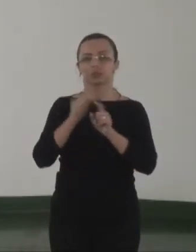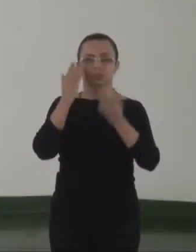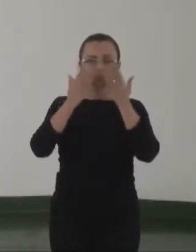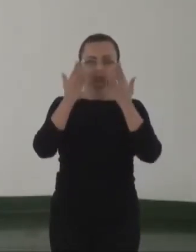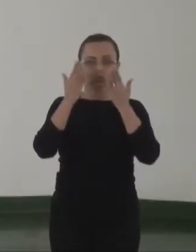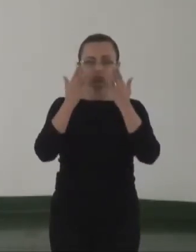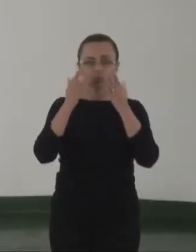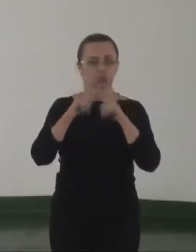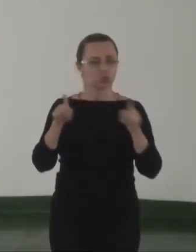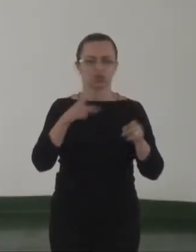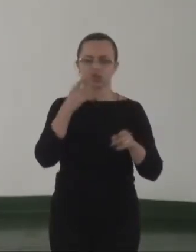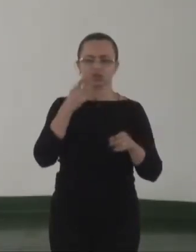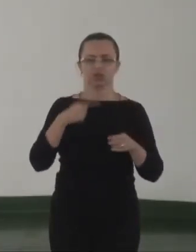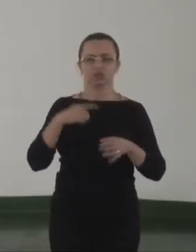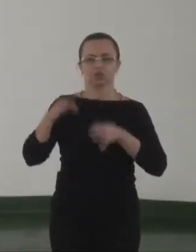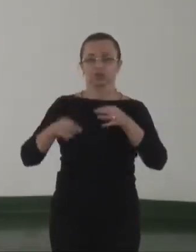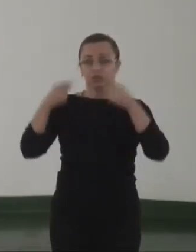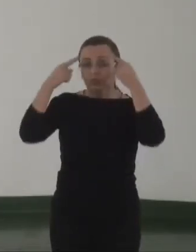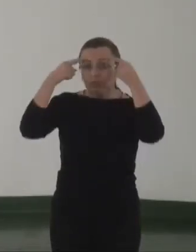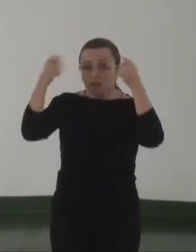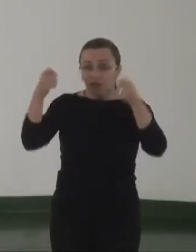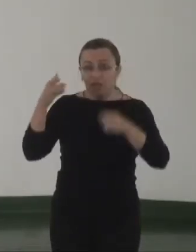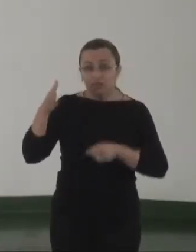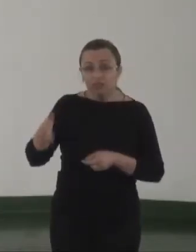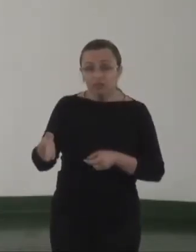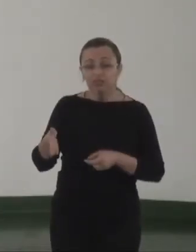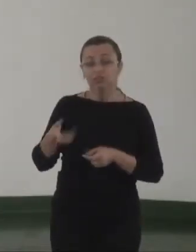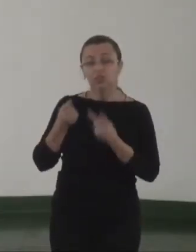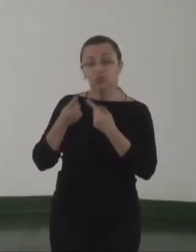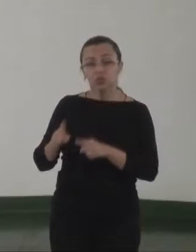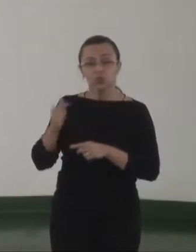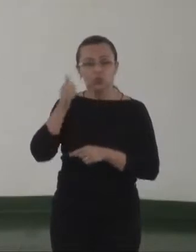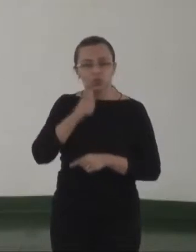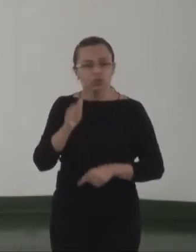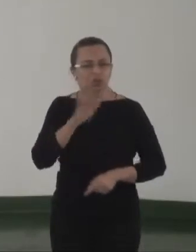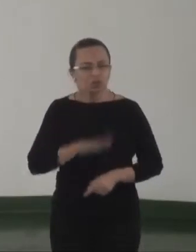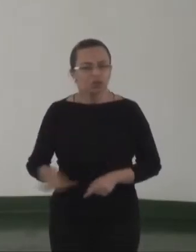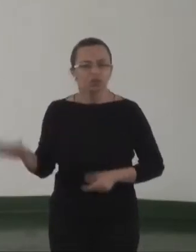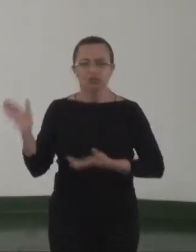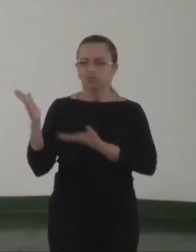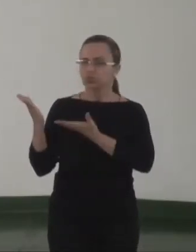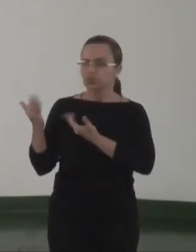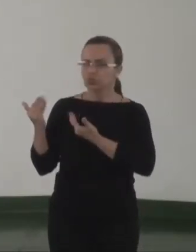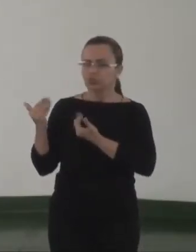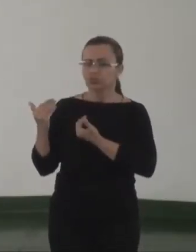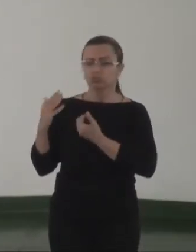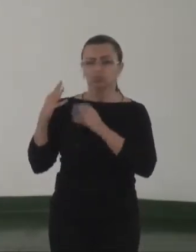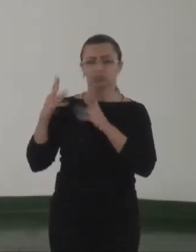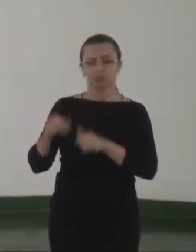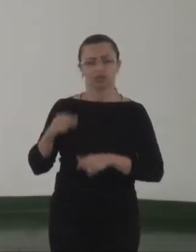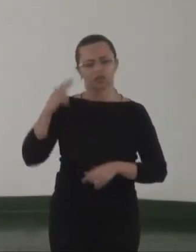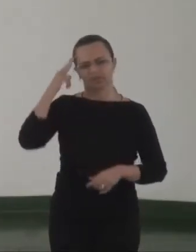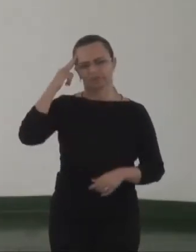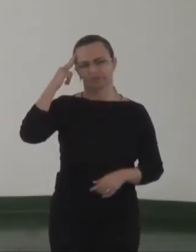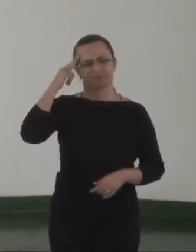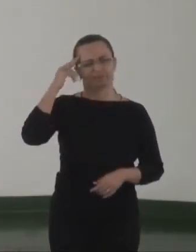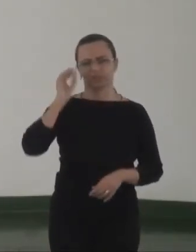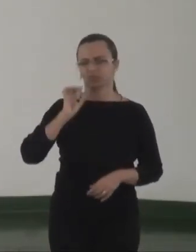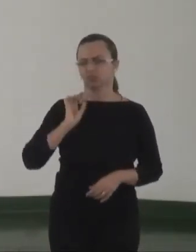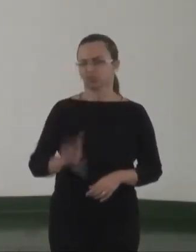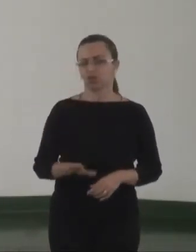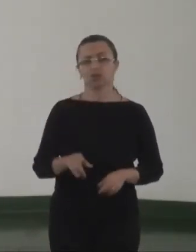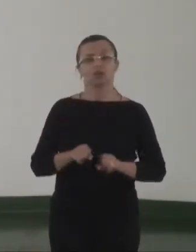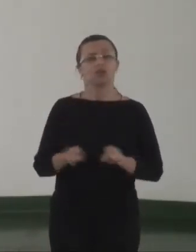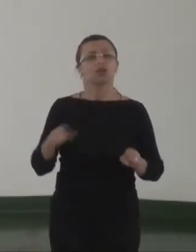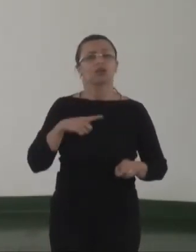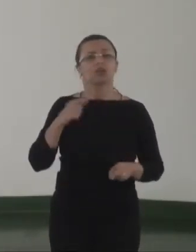Não há que se falar em justiça criminal de violência contra mulheres, crianças, adolescentes, isso tudo é uma ilusão. Sem a gente